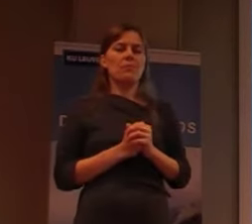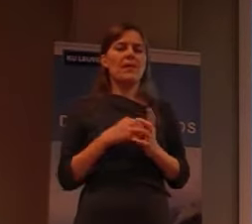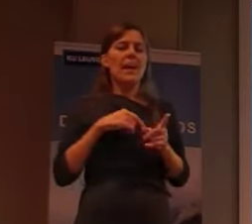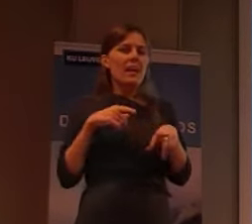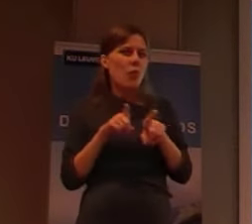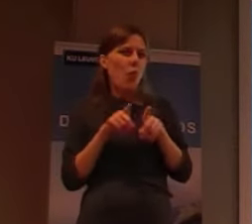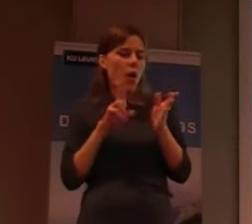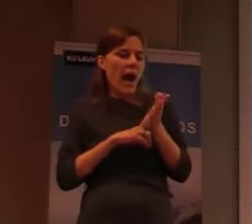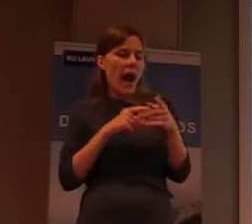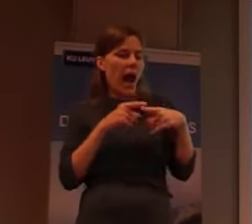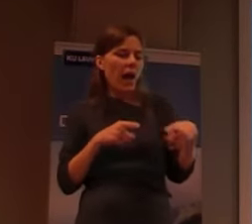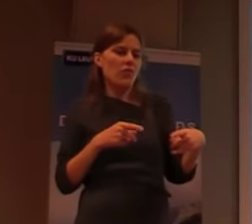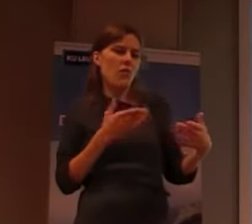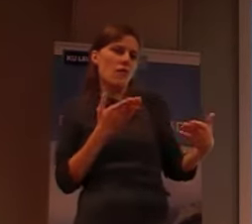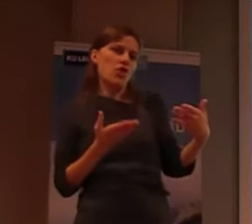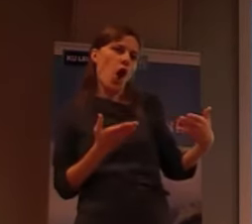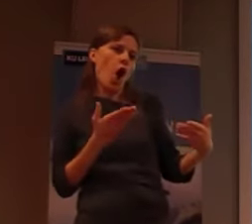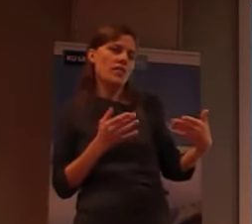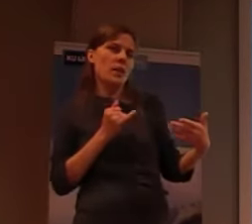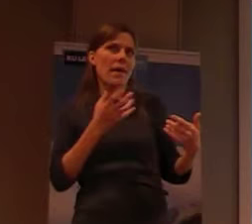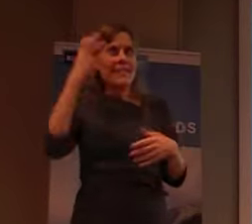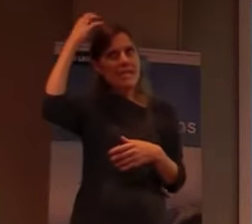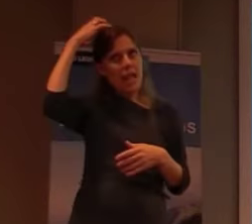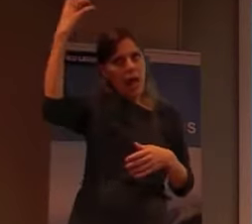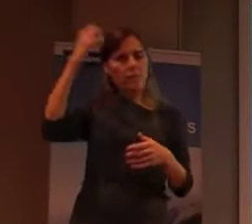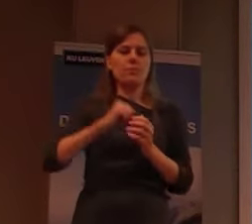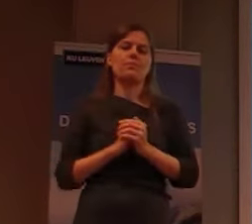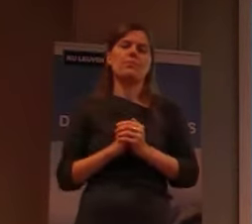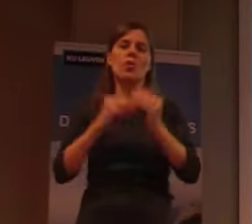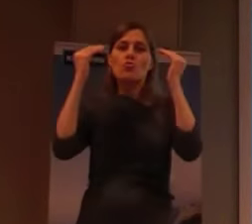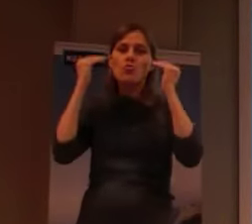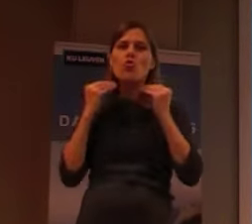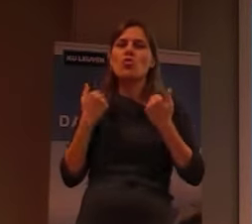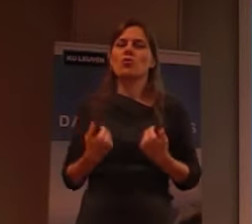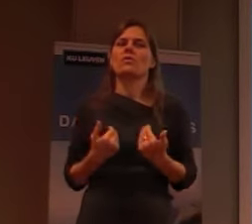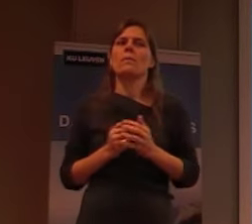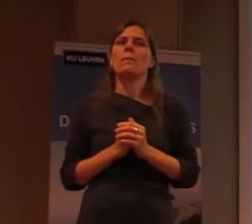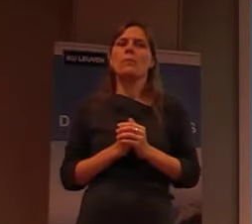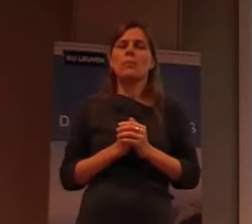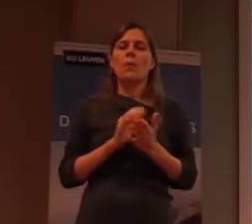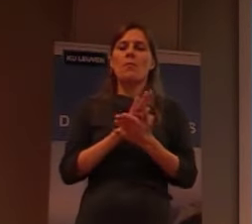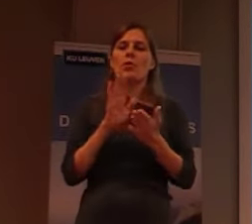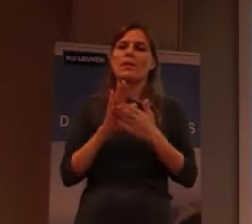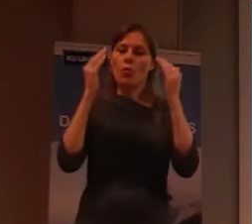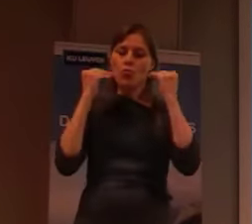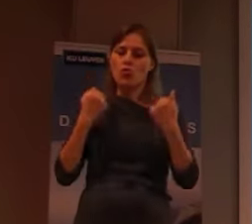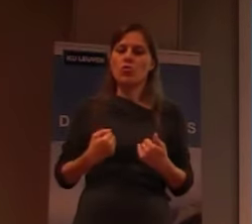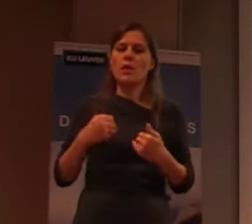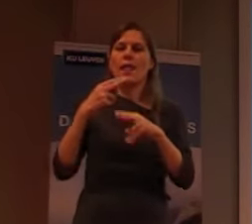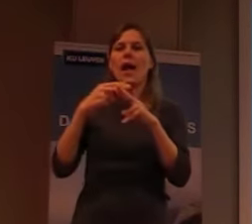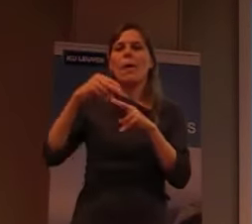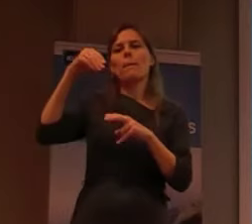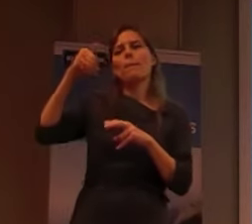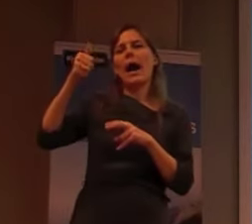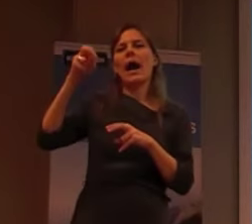verhouding, met de staat. Die zusters, die, dus een voorbeeld, de zuster, Mariel Koop,